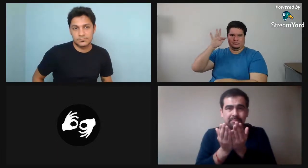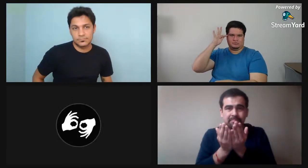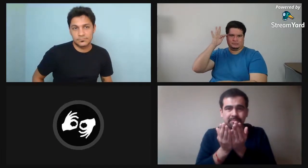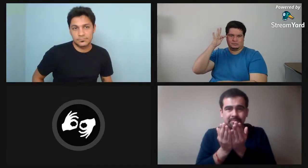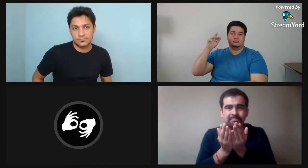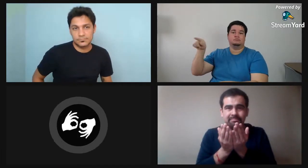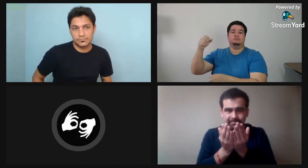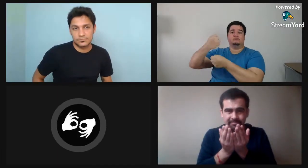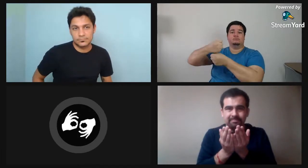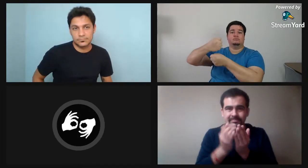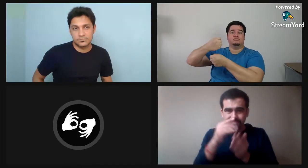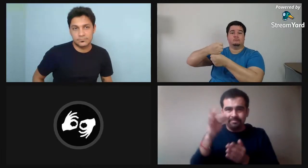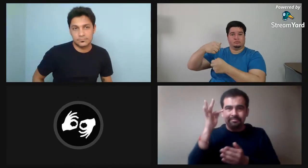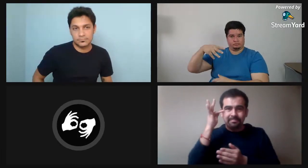mientras más grande, bueno, yo estudié.